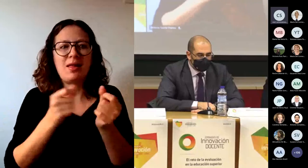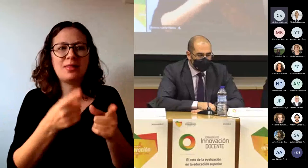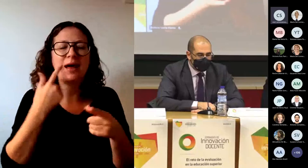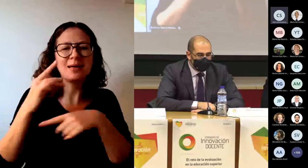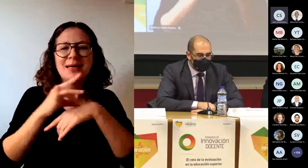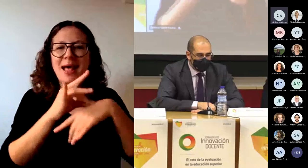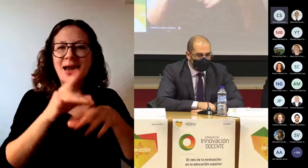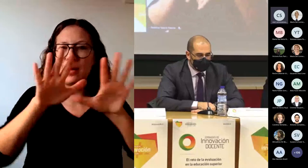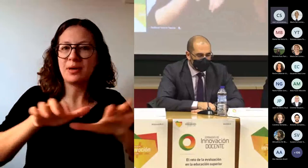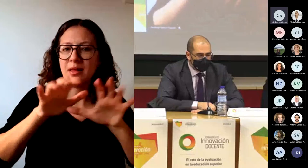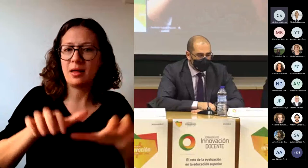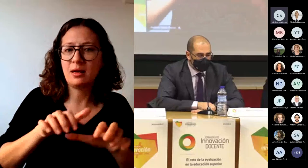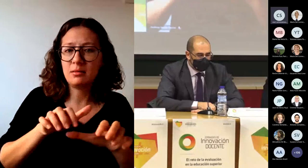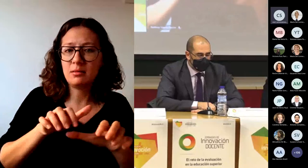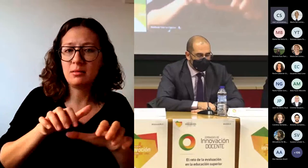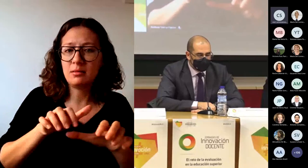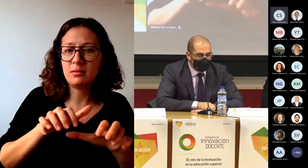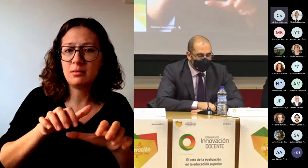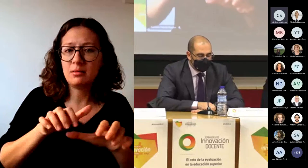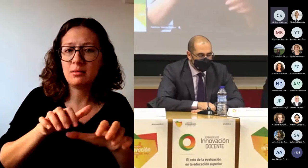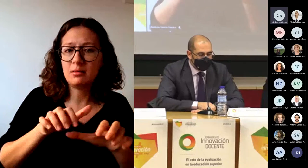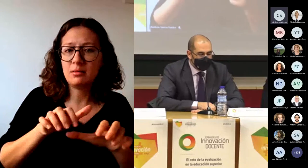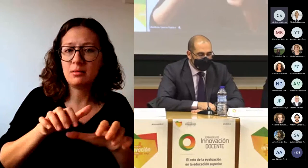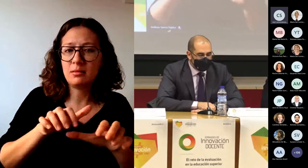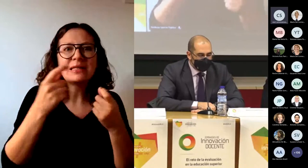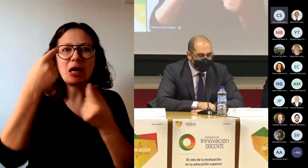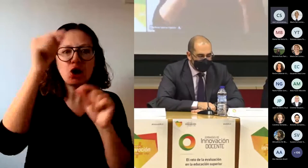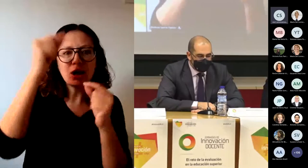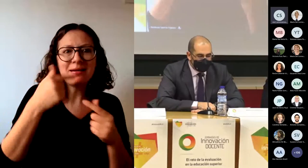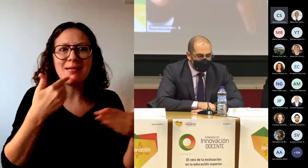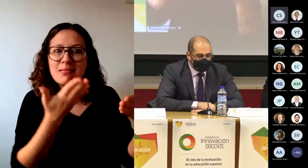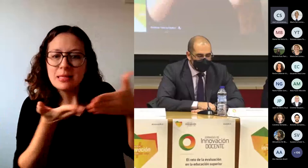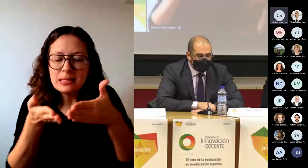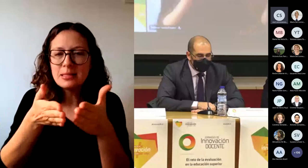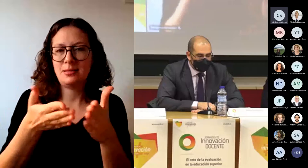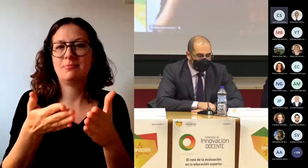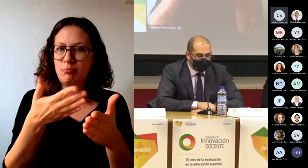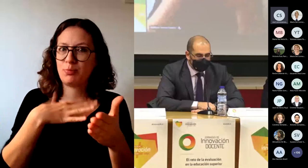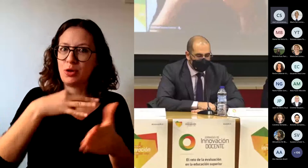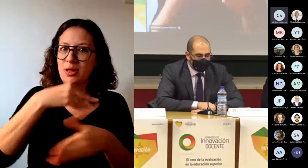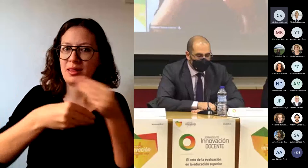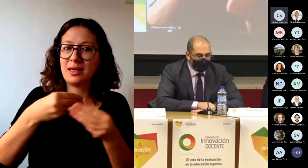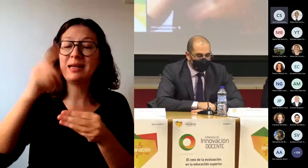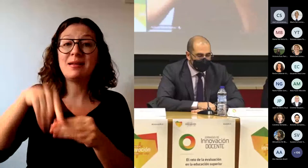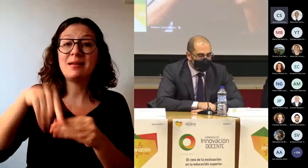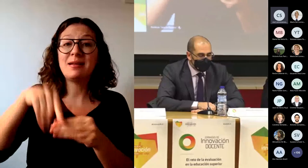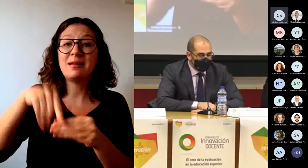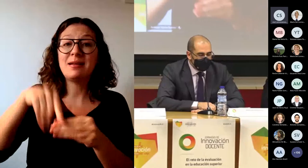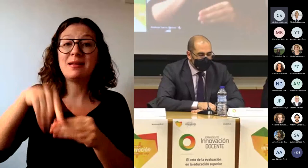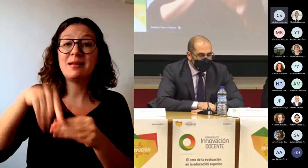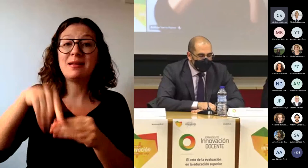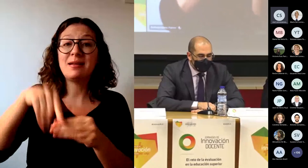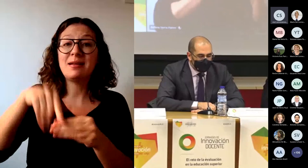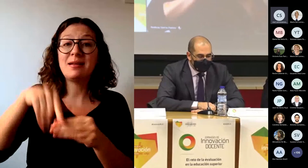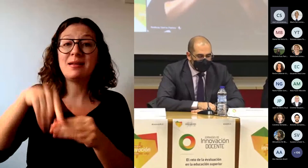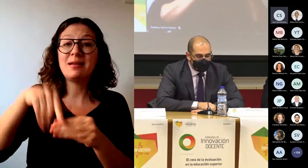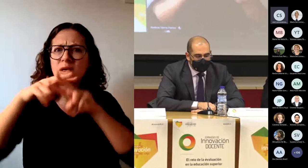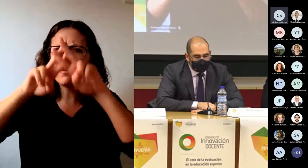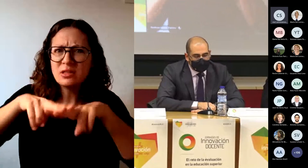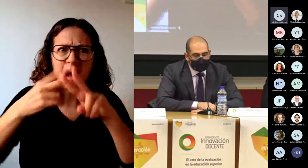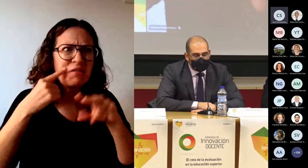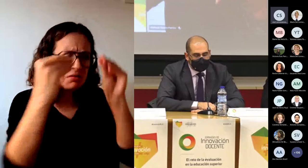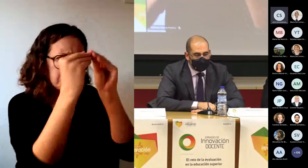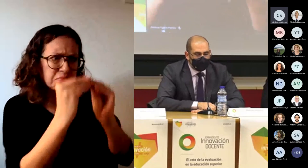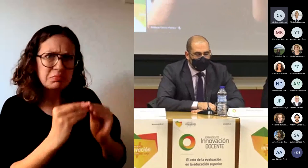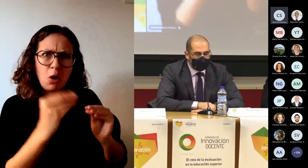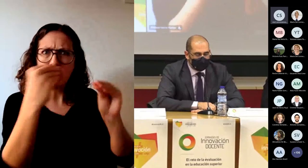estudiantes, crear las acciones correctoras pertinentes, reexaminar los objetivos iniciales propuestos por el docente y evaluar las propias